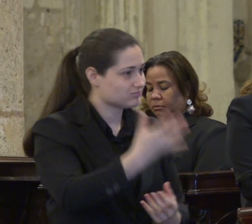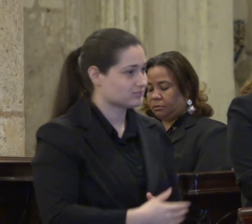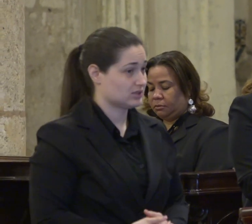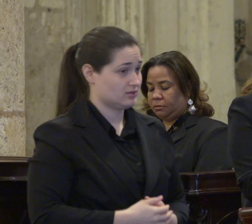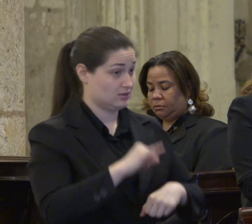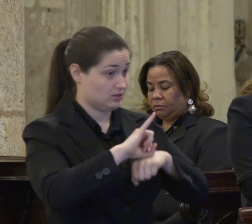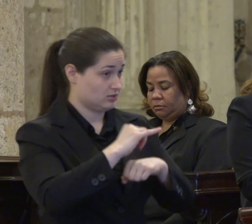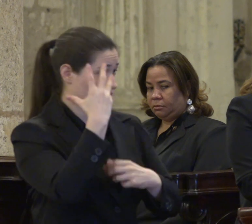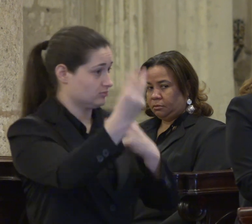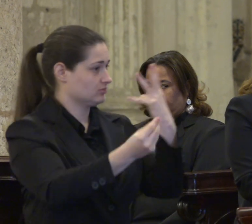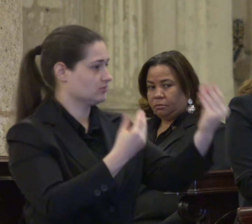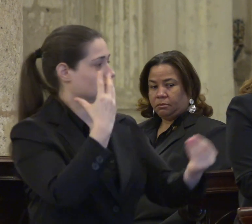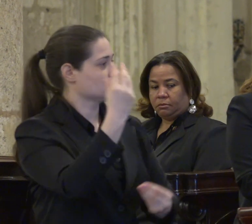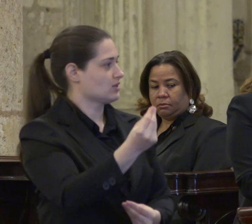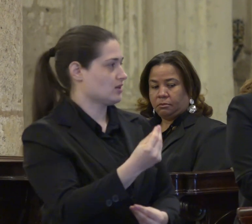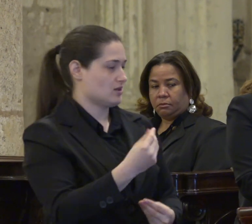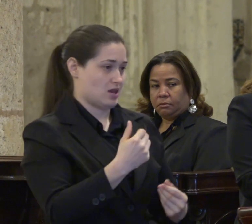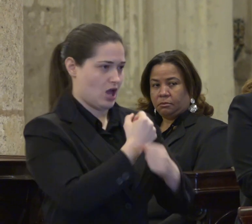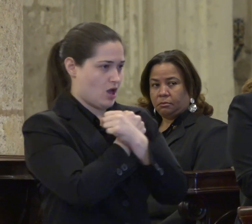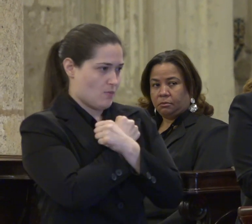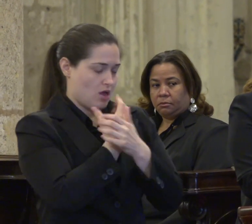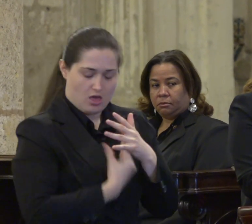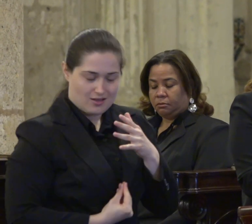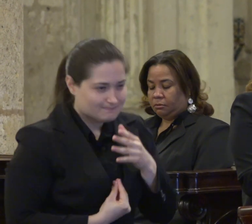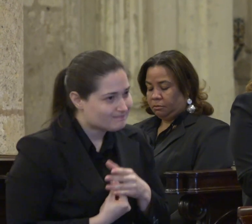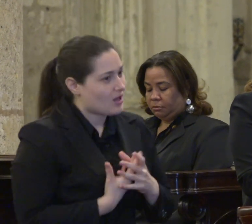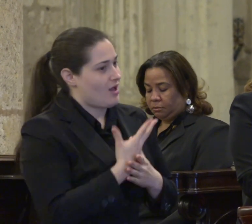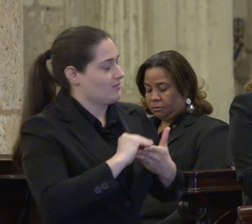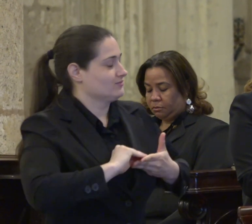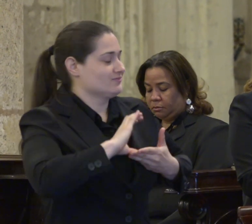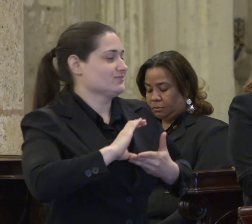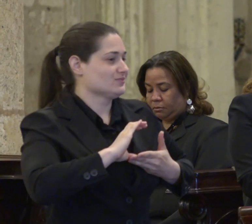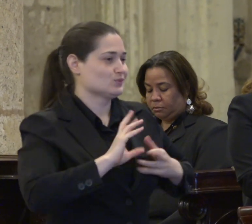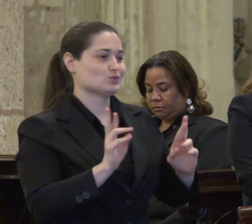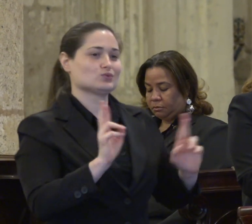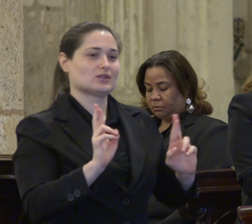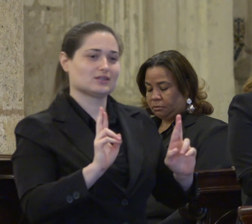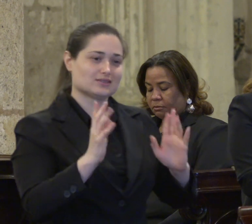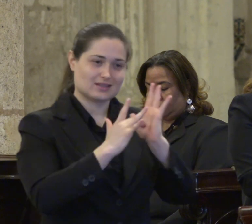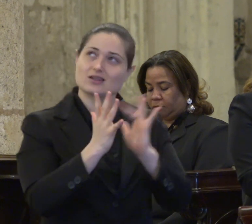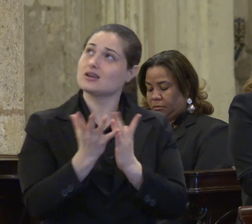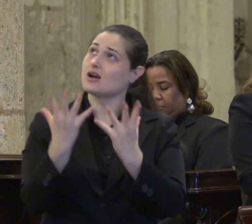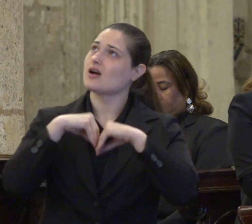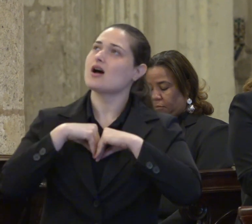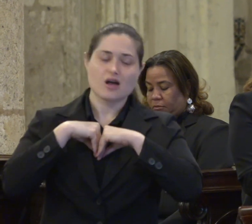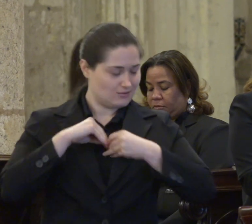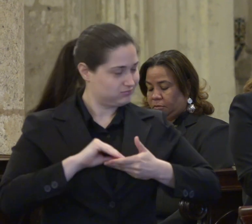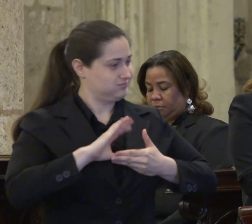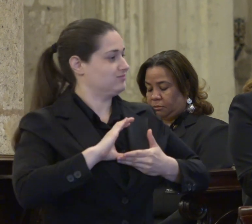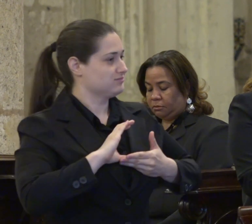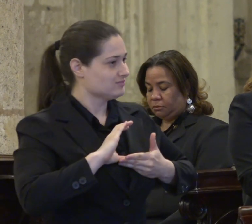templo renovando el amor que es el mandamiento vital que nos dejó Jesús y recordando